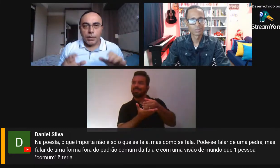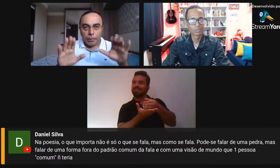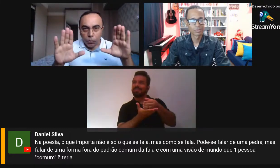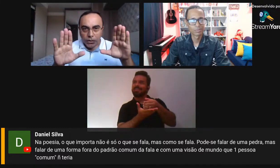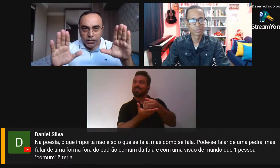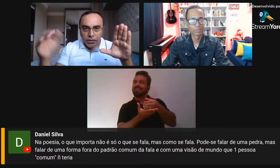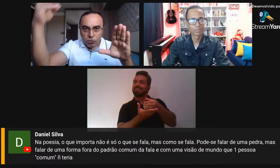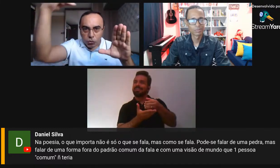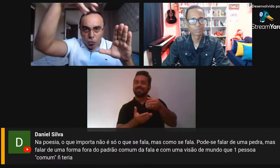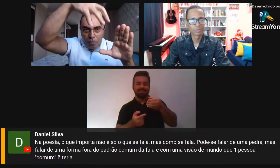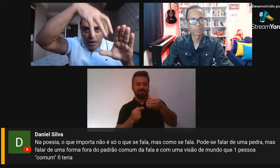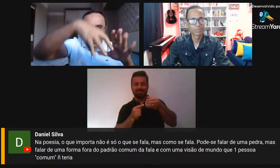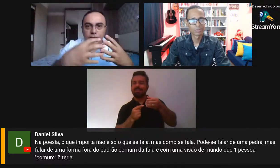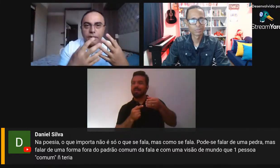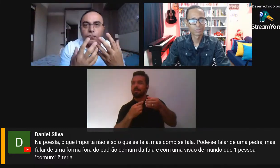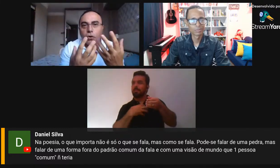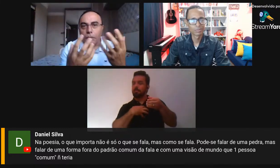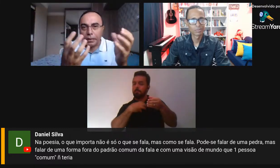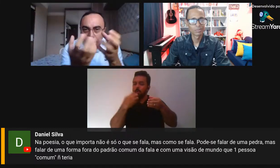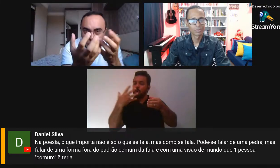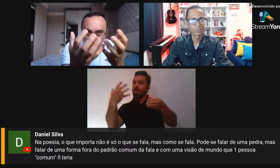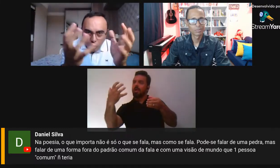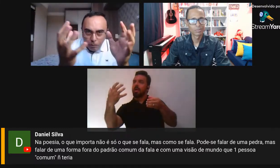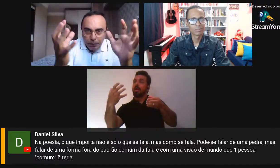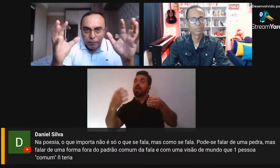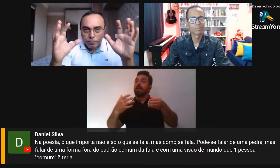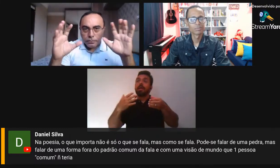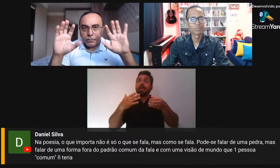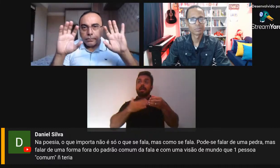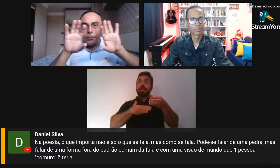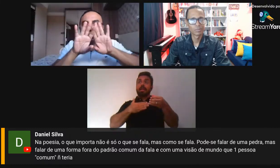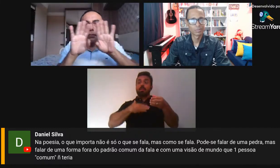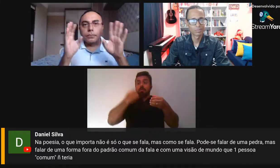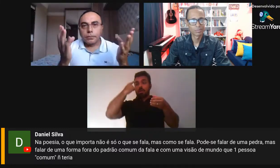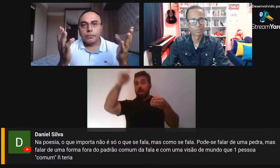A poesia toma essa forma, ela encorpa.